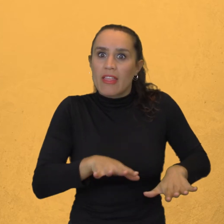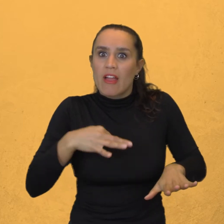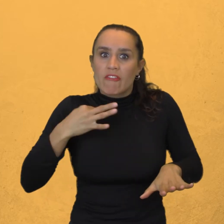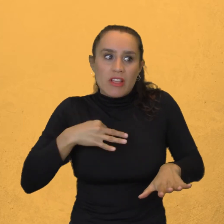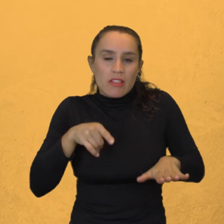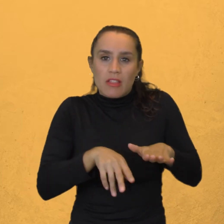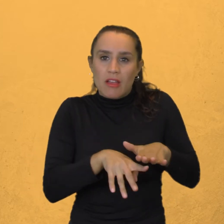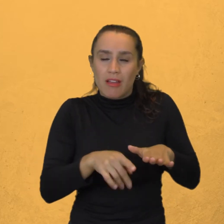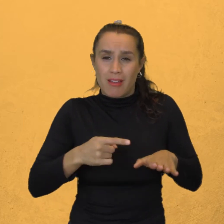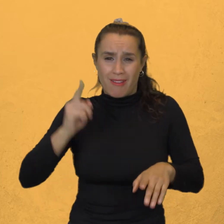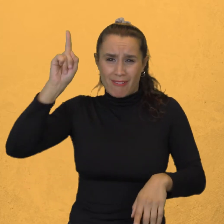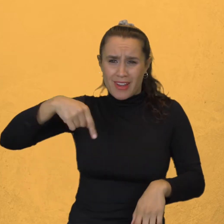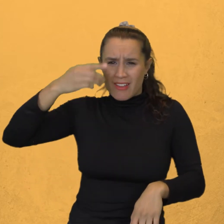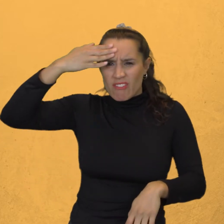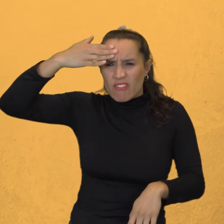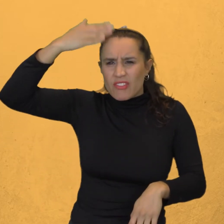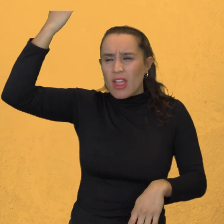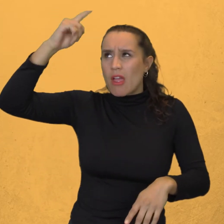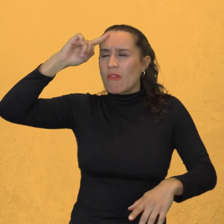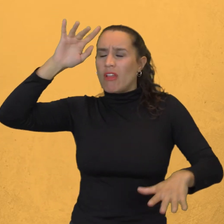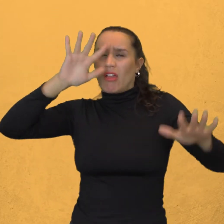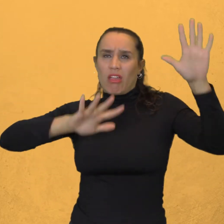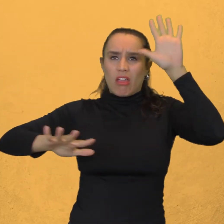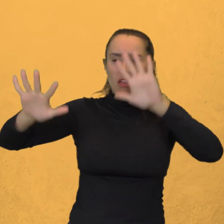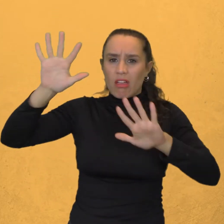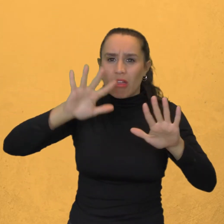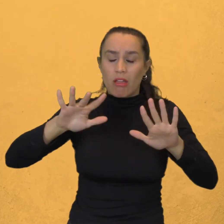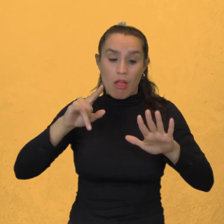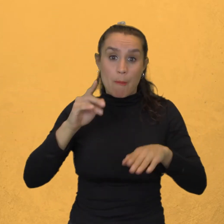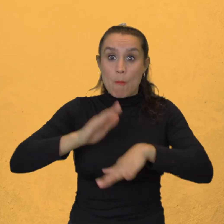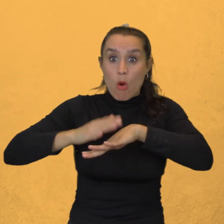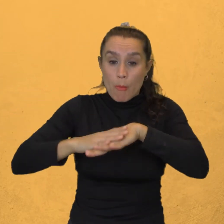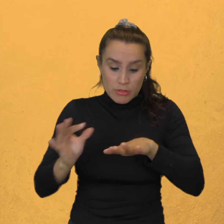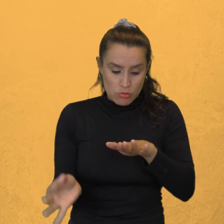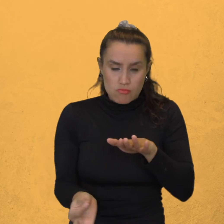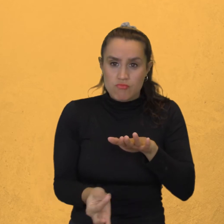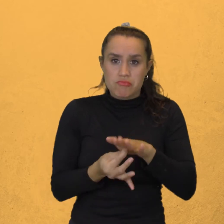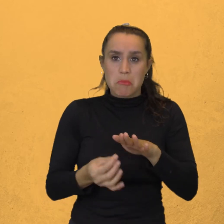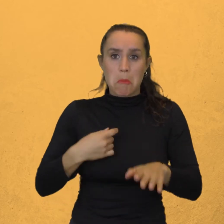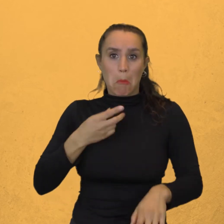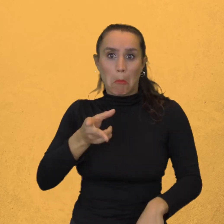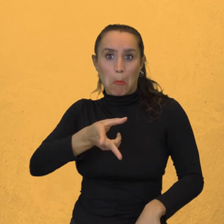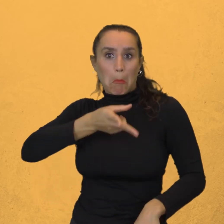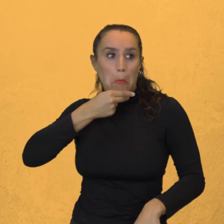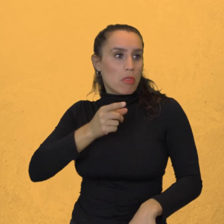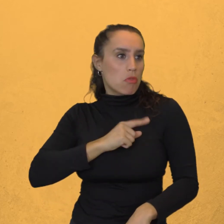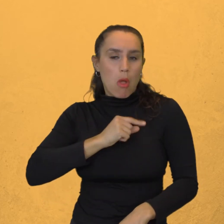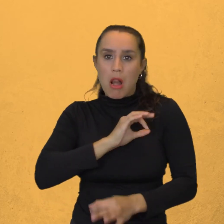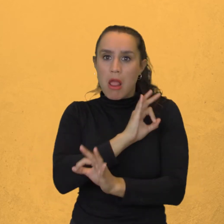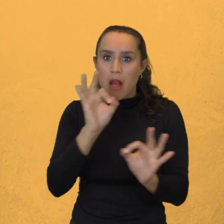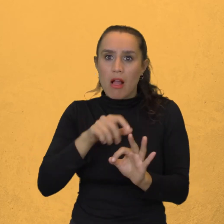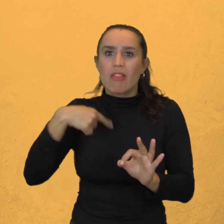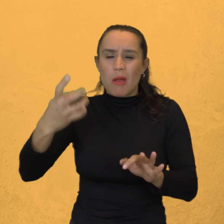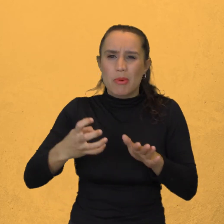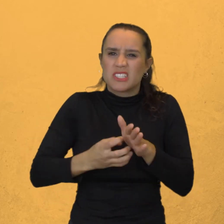Cuando pican no causan dolor Pero una vez asentadas Aparece la rasquiña, las ronchas y la fiebre